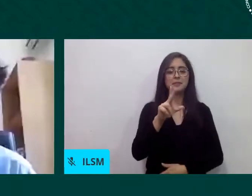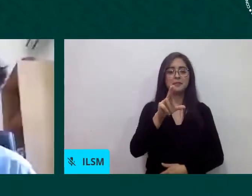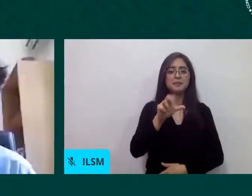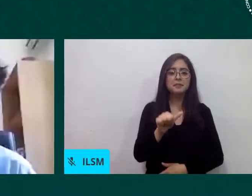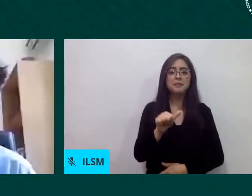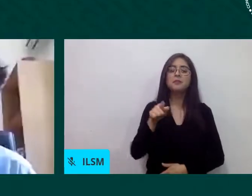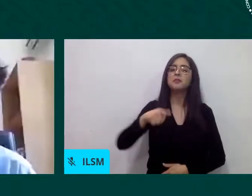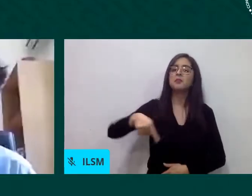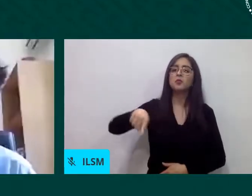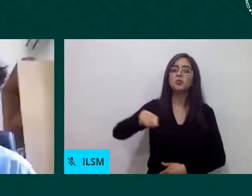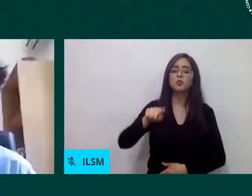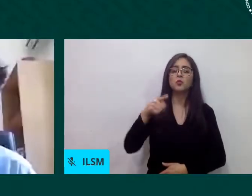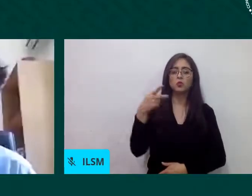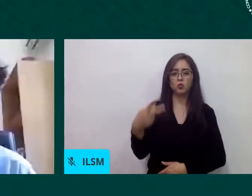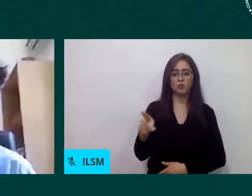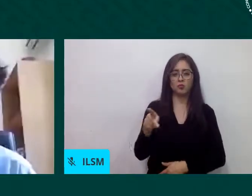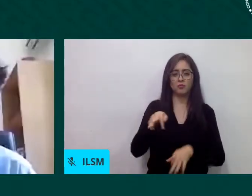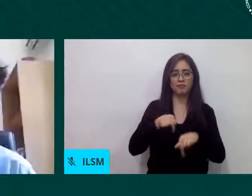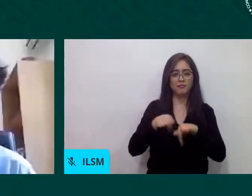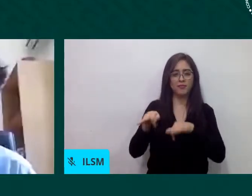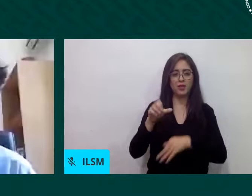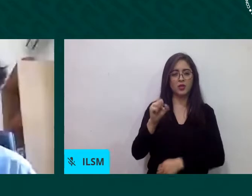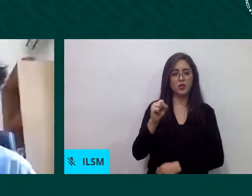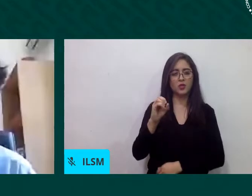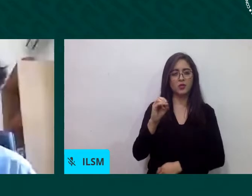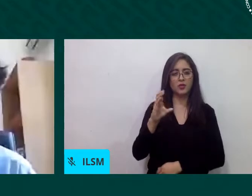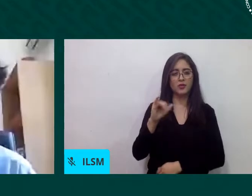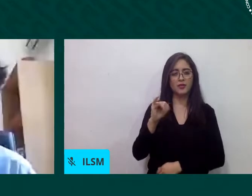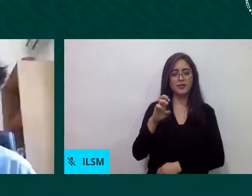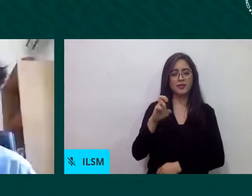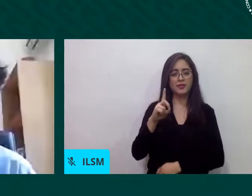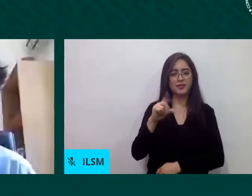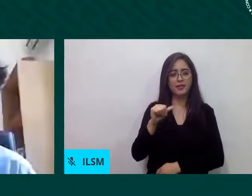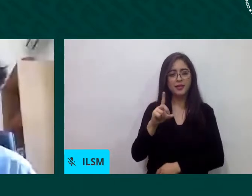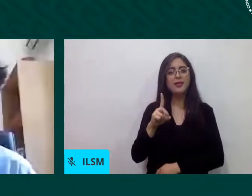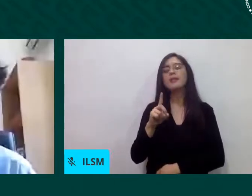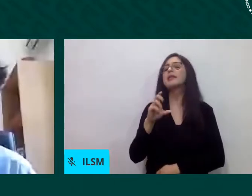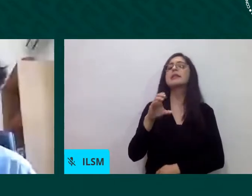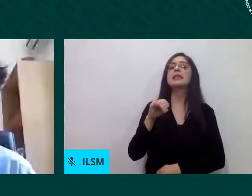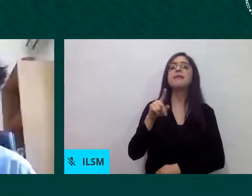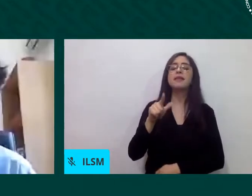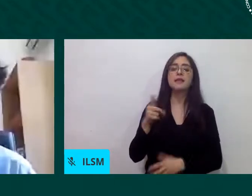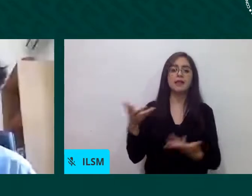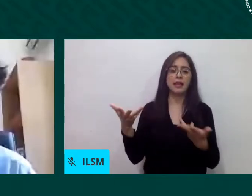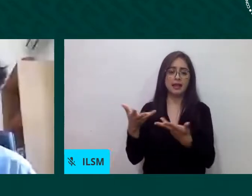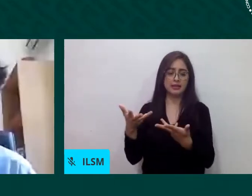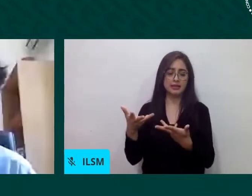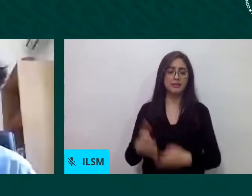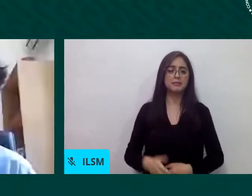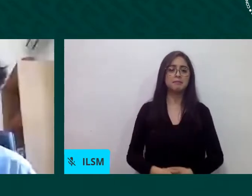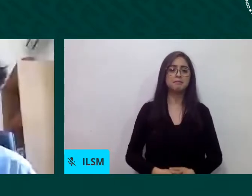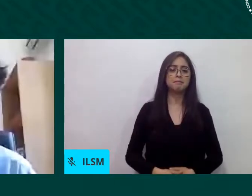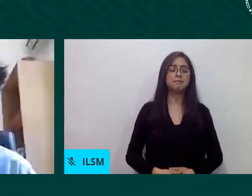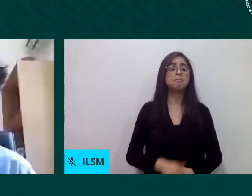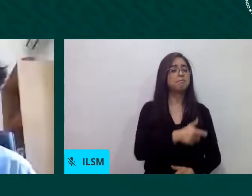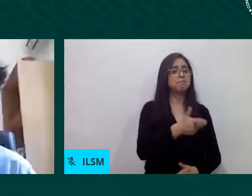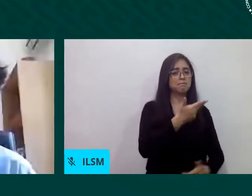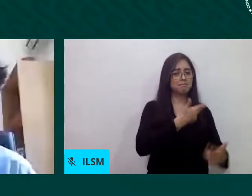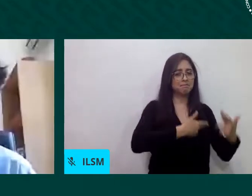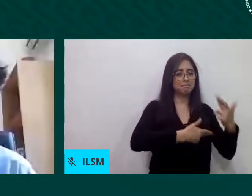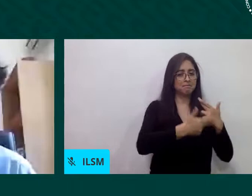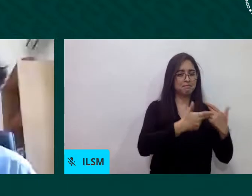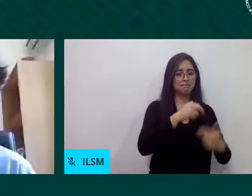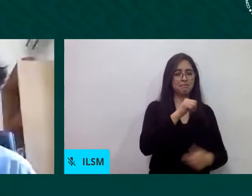quisiera volver con con antonello desde la ampedusa para que ya